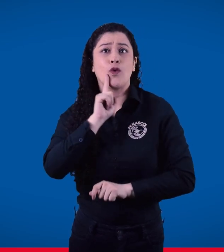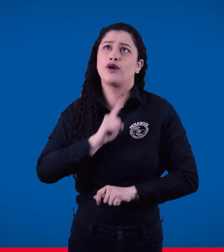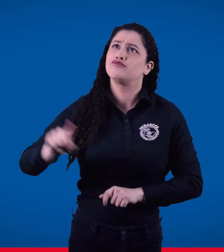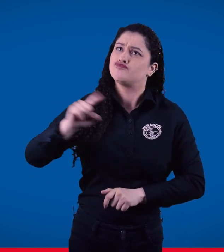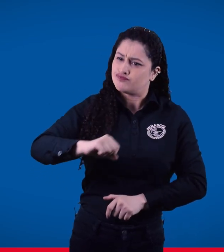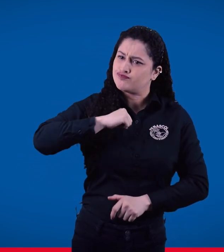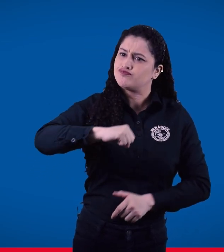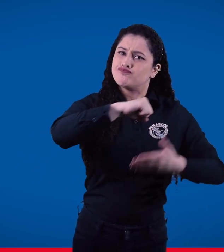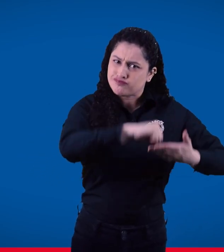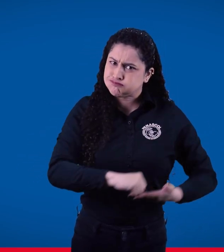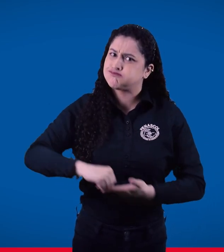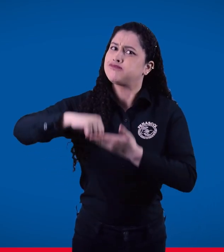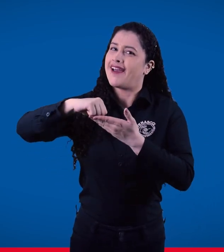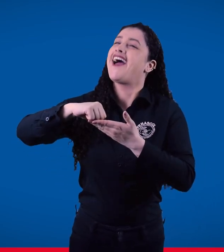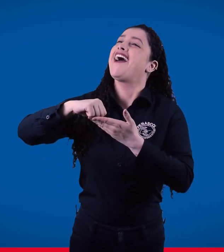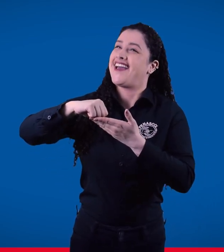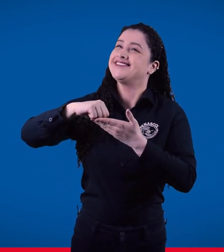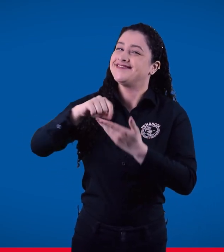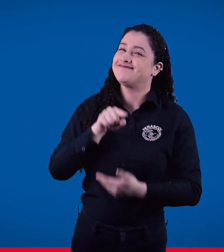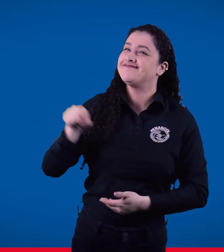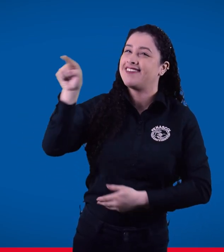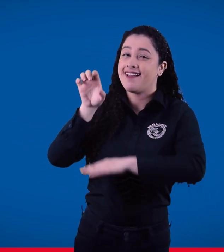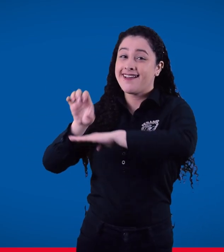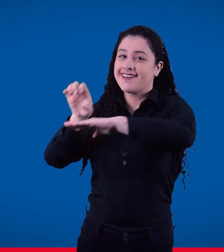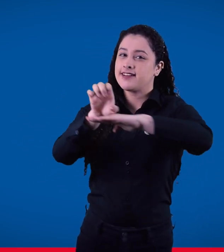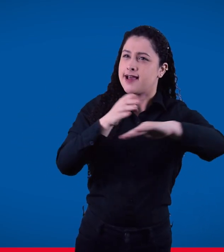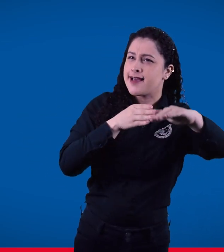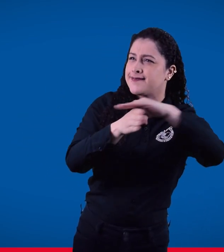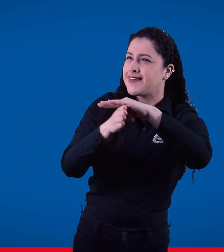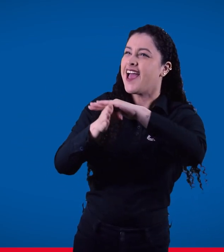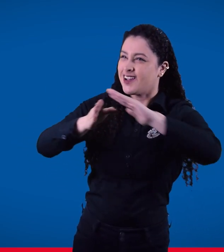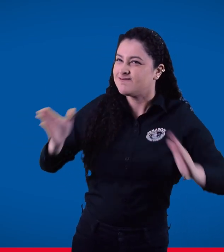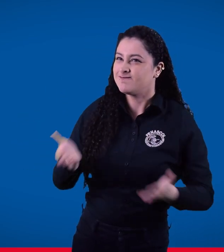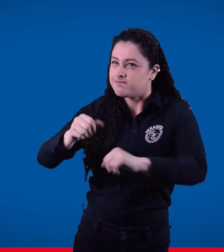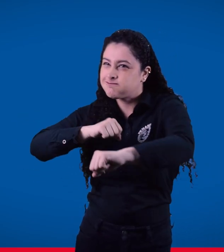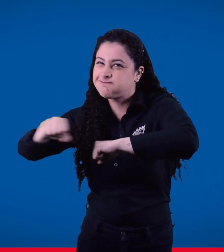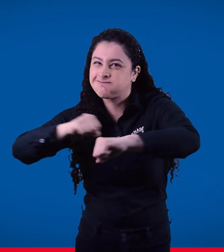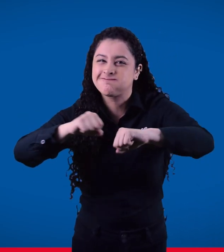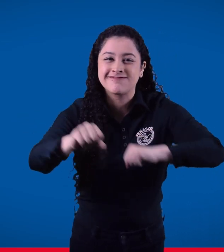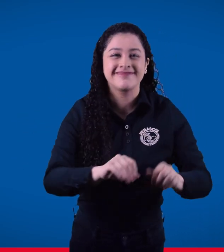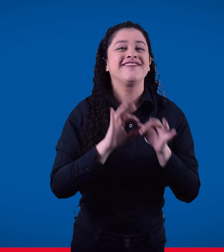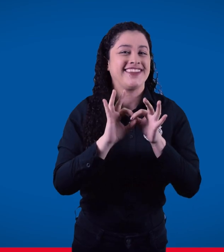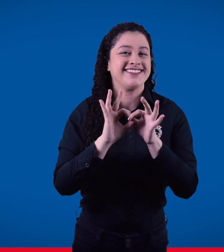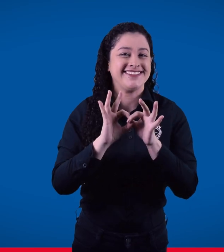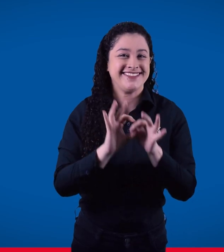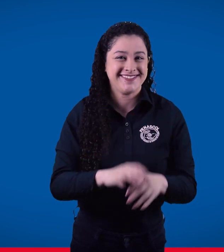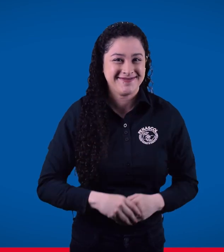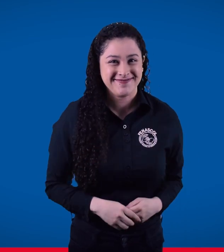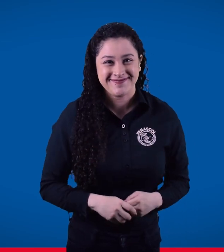trabajando para la reivindicación de los derechos de las personas sordas y para que más entidades en el país sean accesibles.